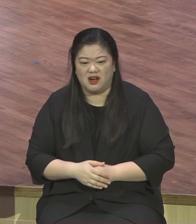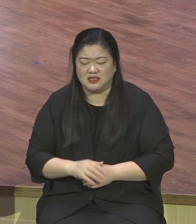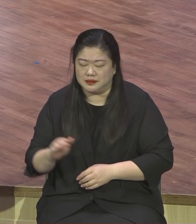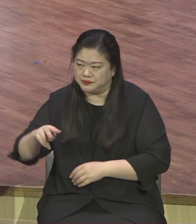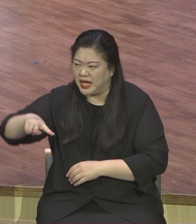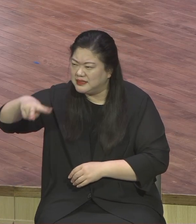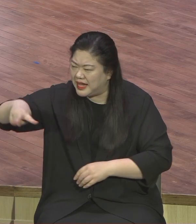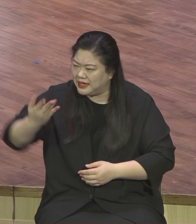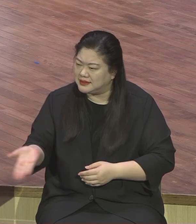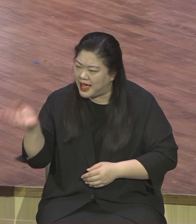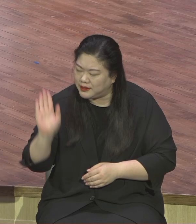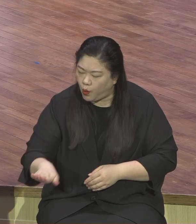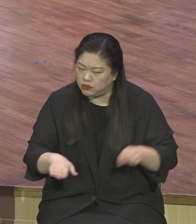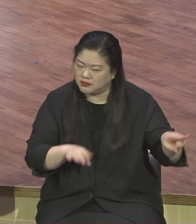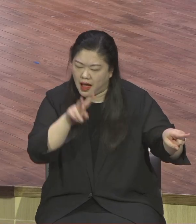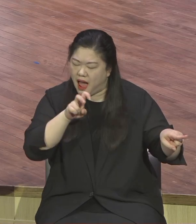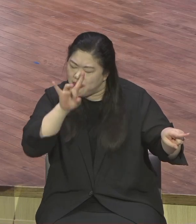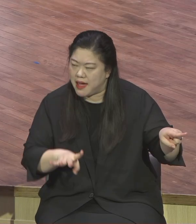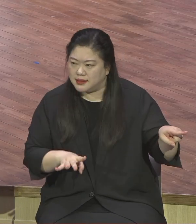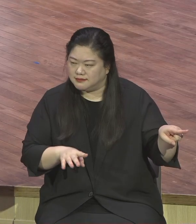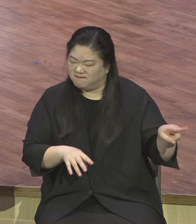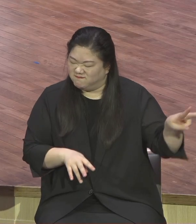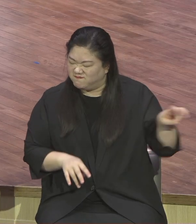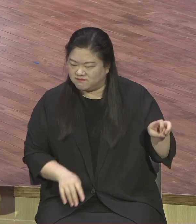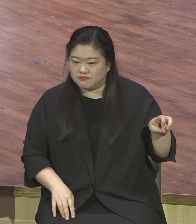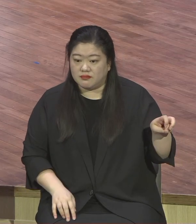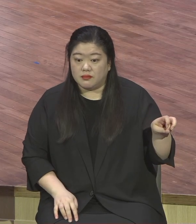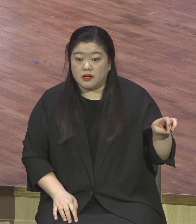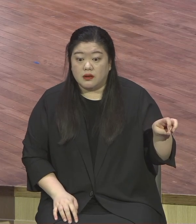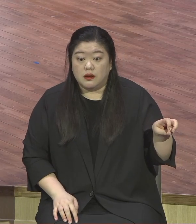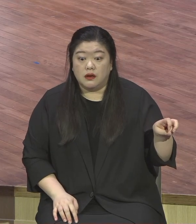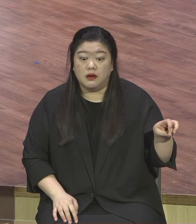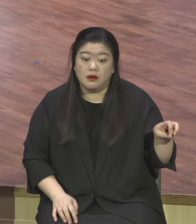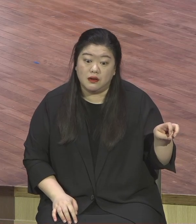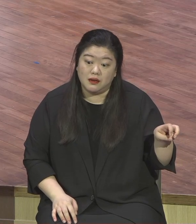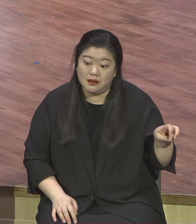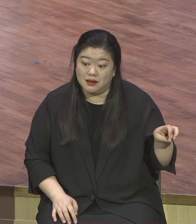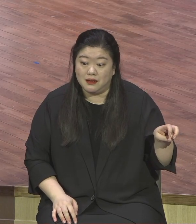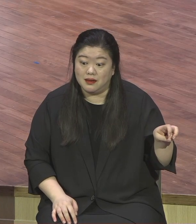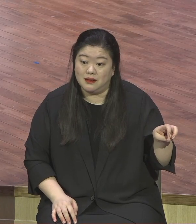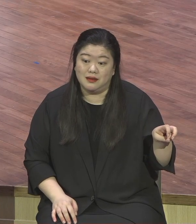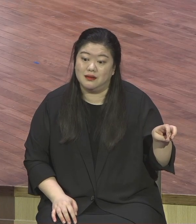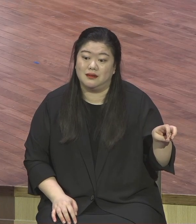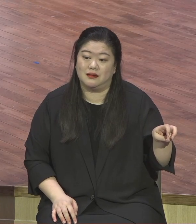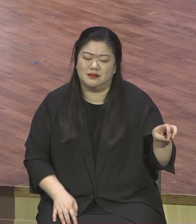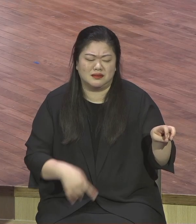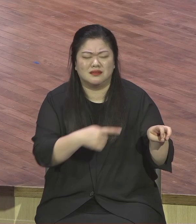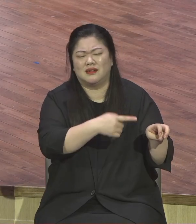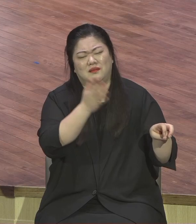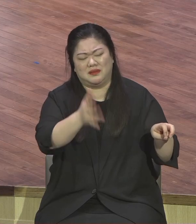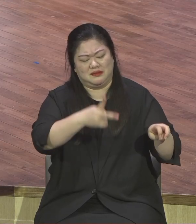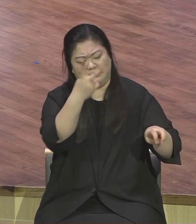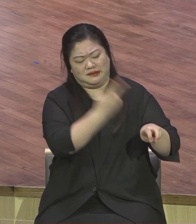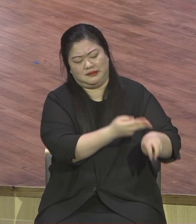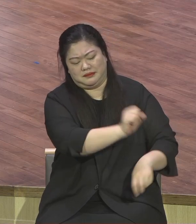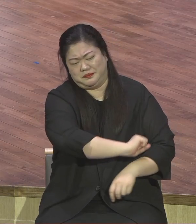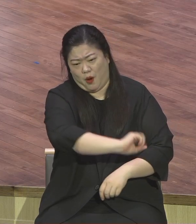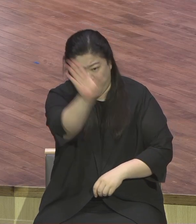자리에 나가야 돼요 시제에 하나님을 만나기 전에 가졌던 예습관 예체질이 벗어나서 예수 그리스도로